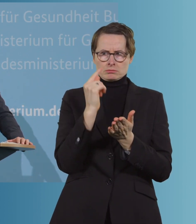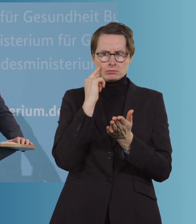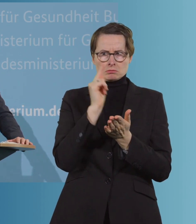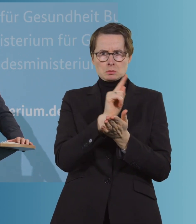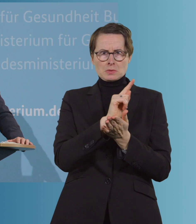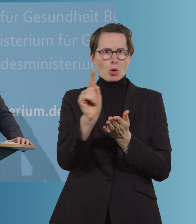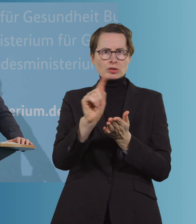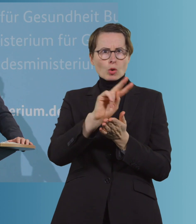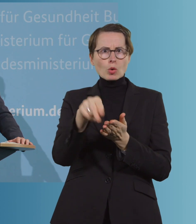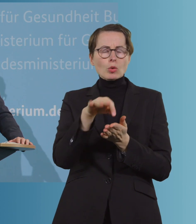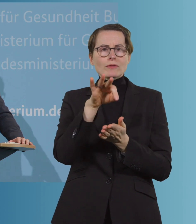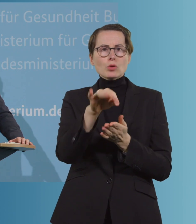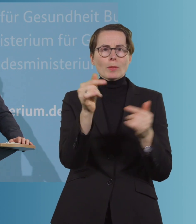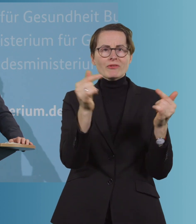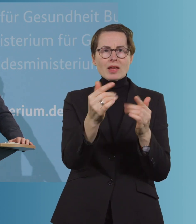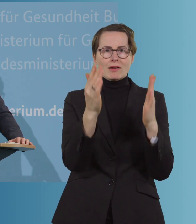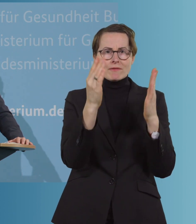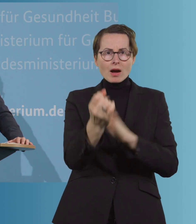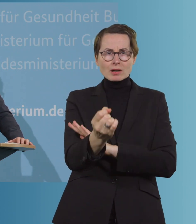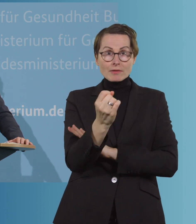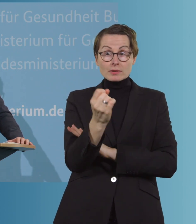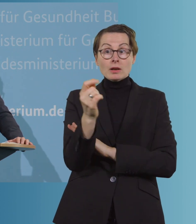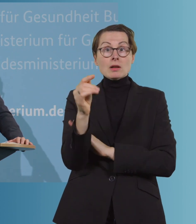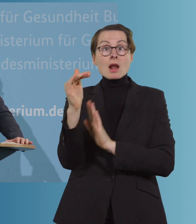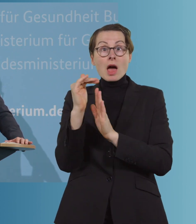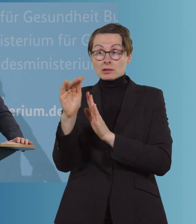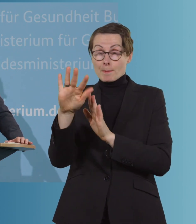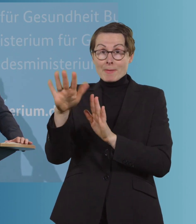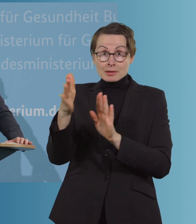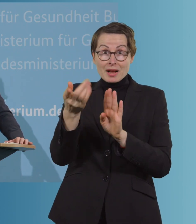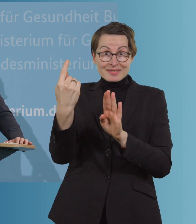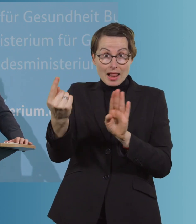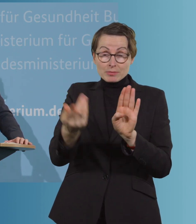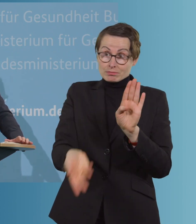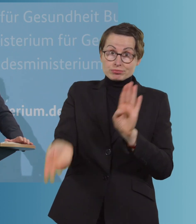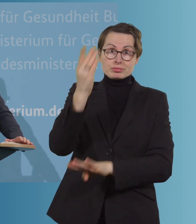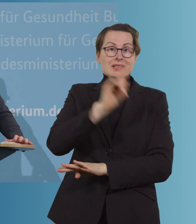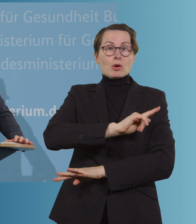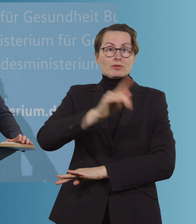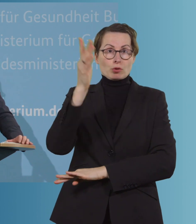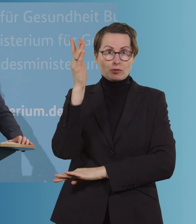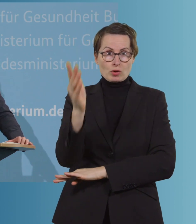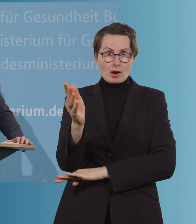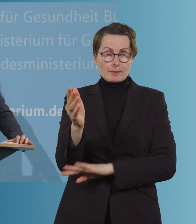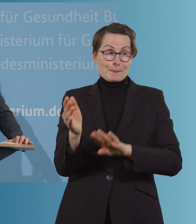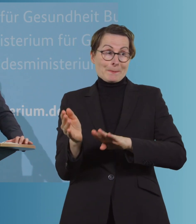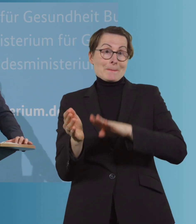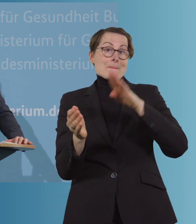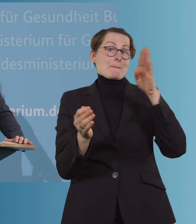Pflegefachkräfte nicht selten von den Ländern auf 1.500 erhöht. Und im Vergleich dazu ist eben mit der